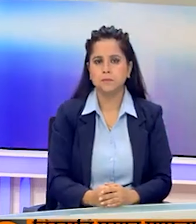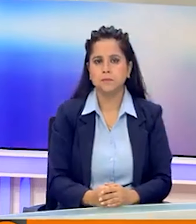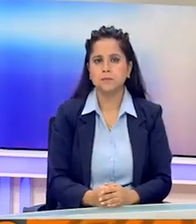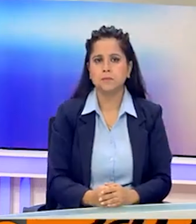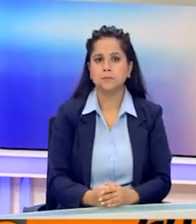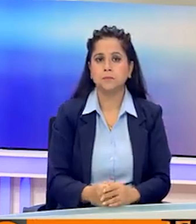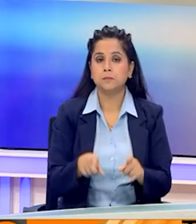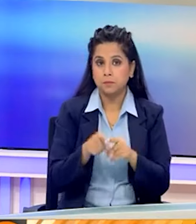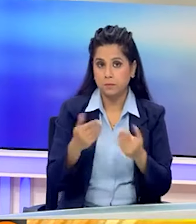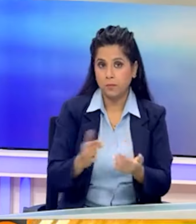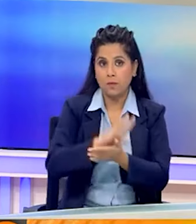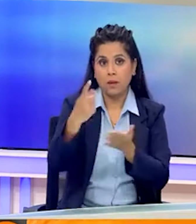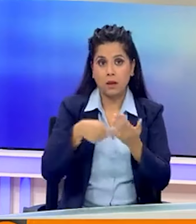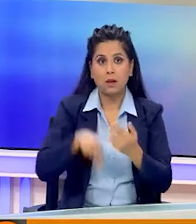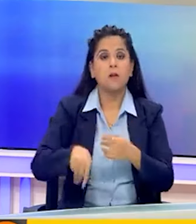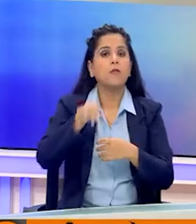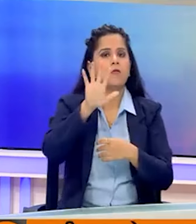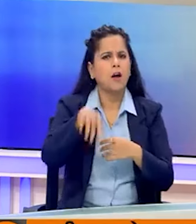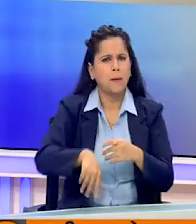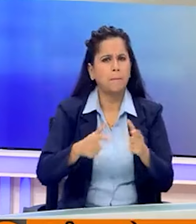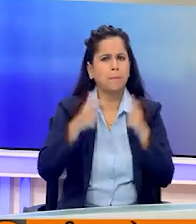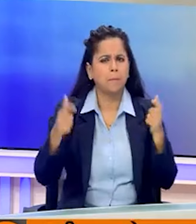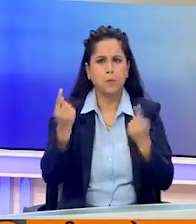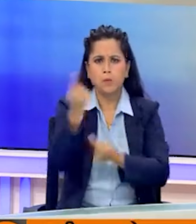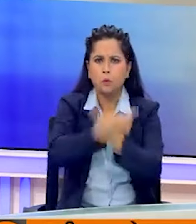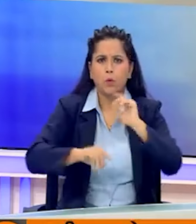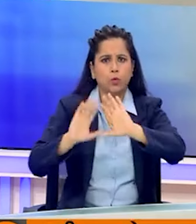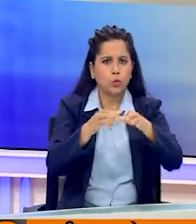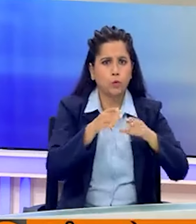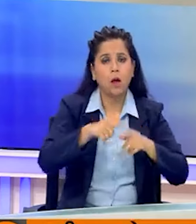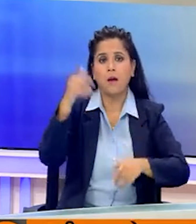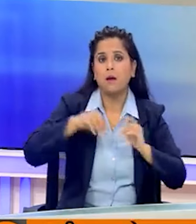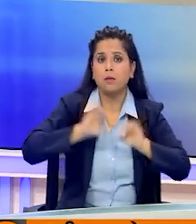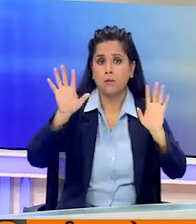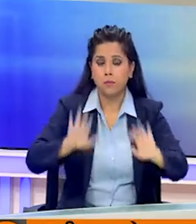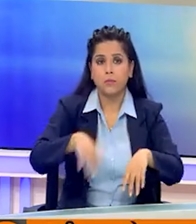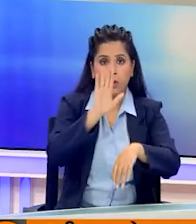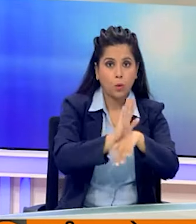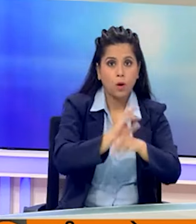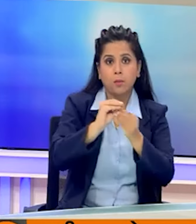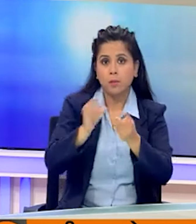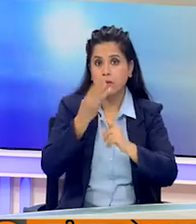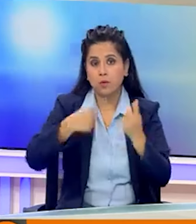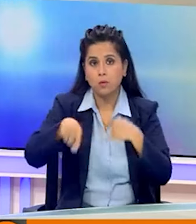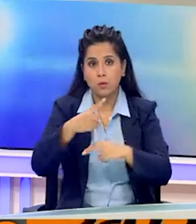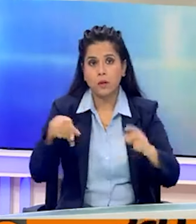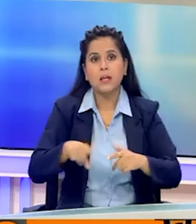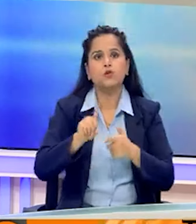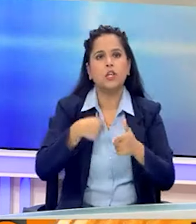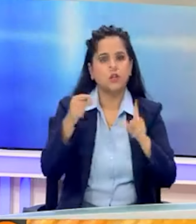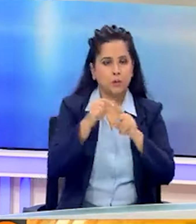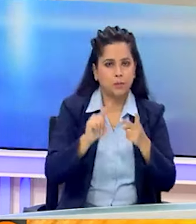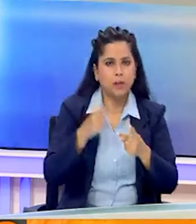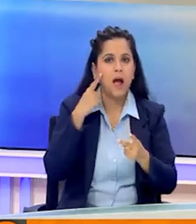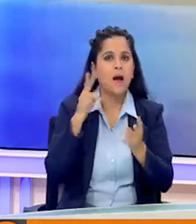साथ ही हर्याणा में इस बार पांच बड़े राजनतिक दल चुनावी मैदान में हैं। कॉंग्रेस और भारती चिन्ता पार्टी के अलावाज GGP,